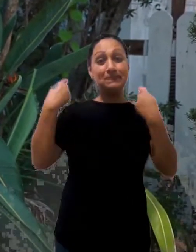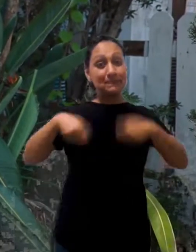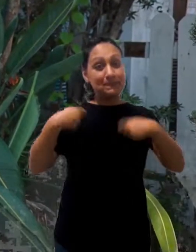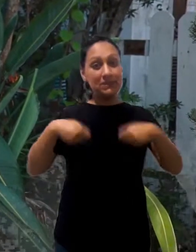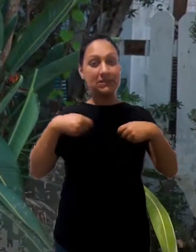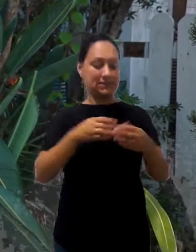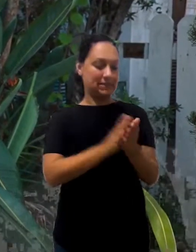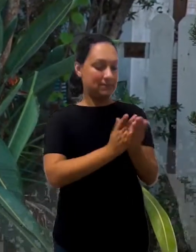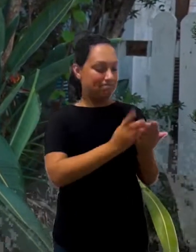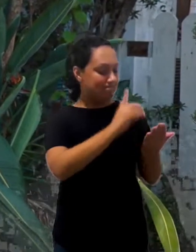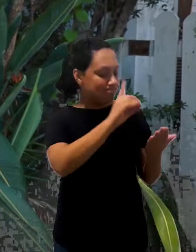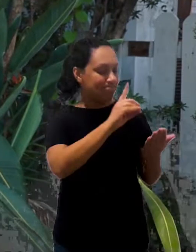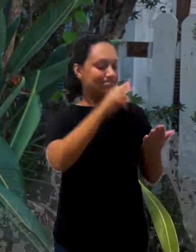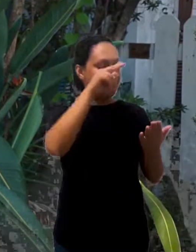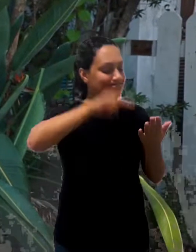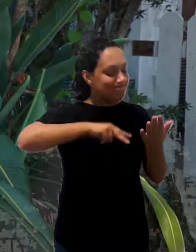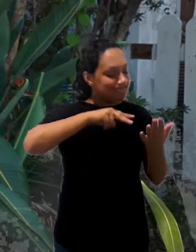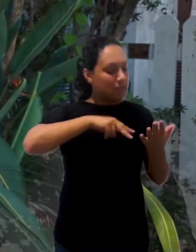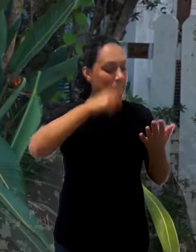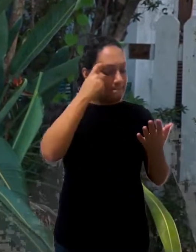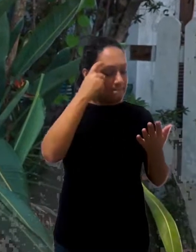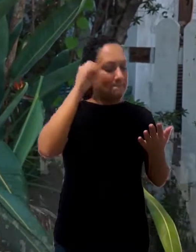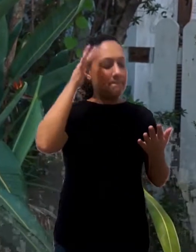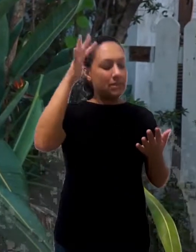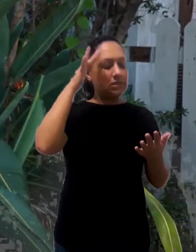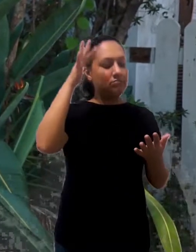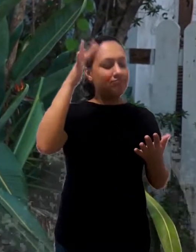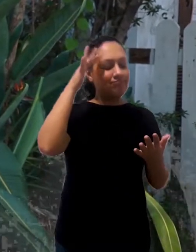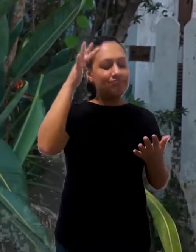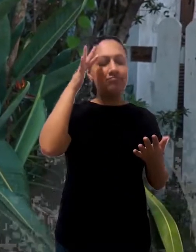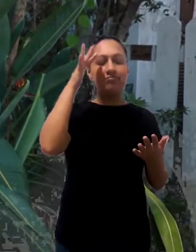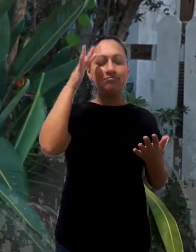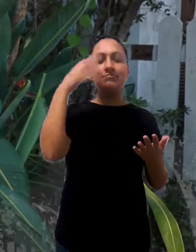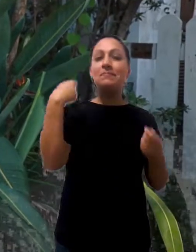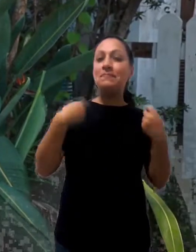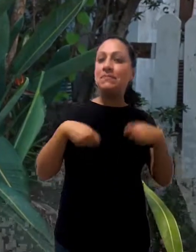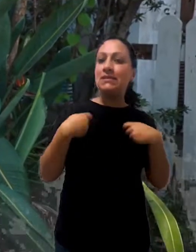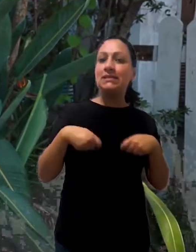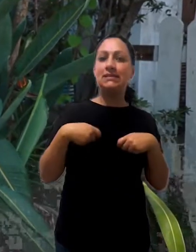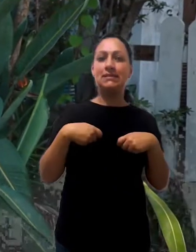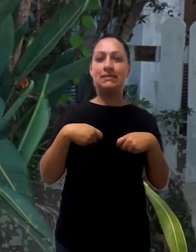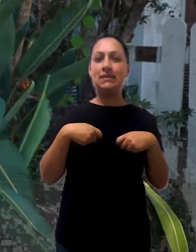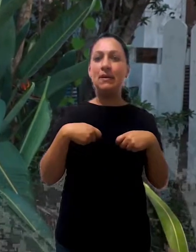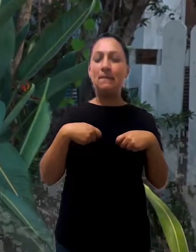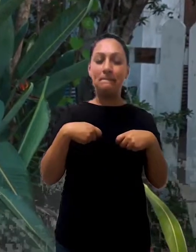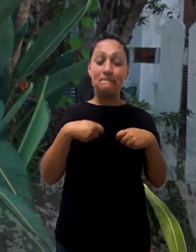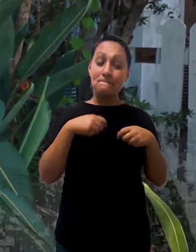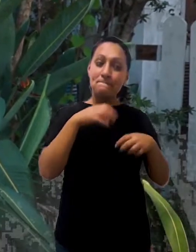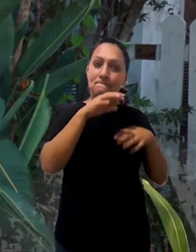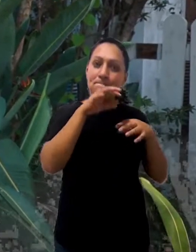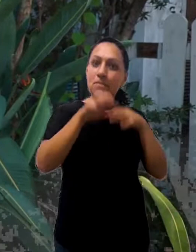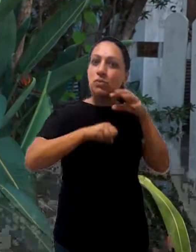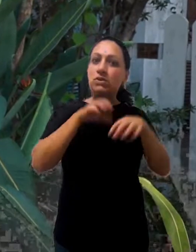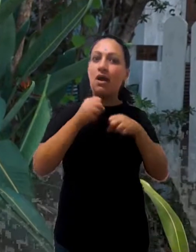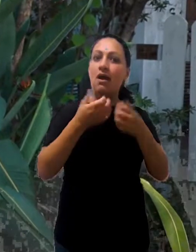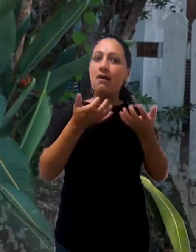precisamos meditar na palavra, nós precisamos ler a palavra, nós precisamos buscá-lo na sua palavra,